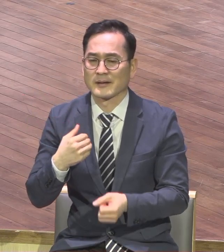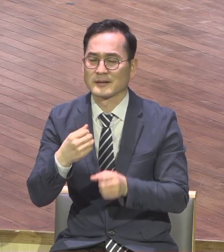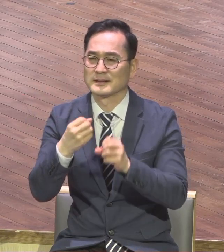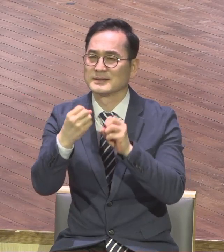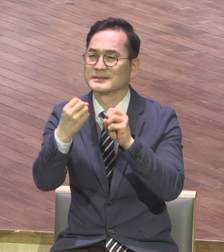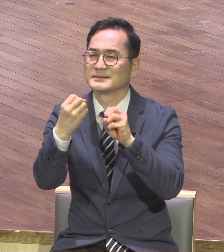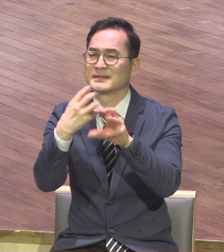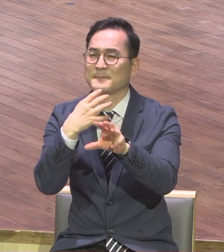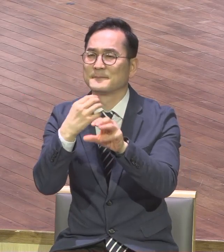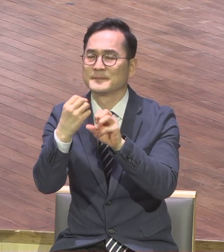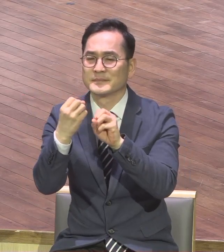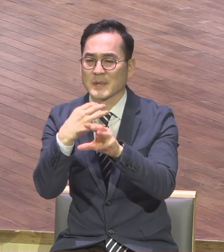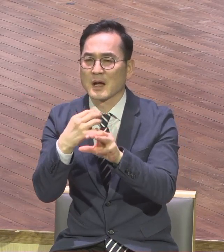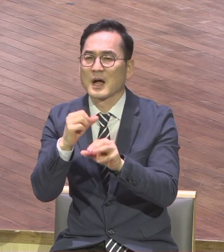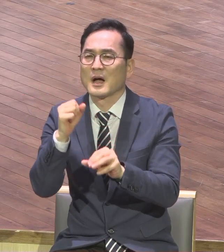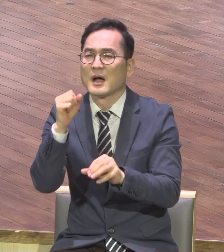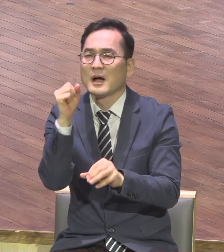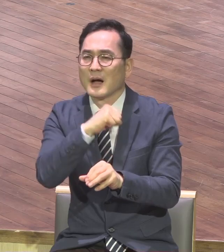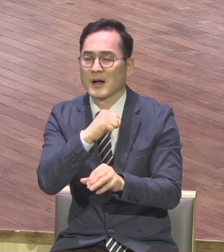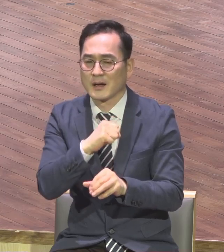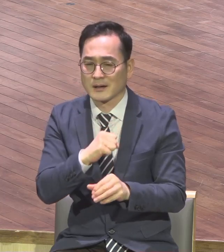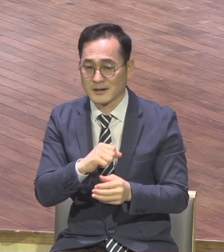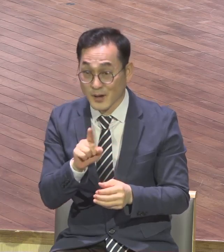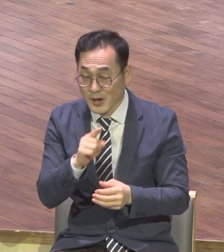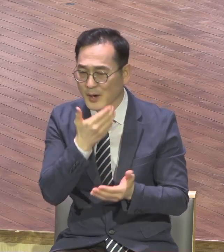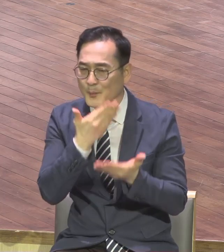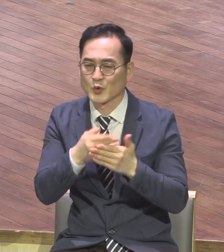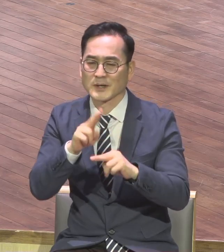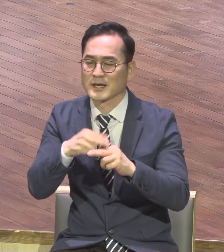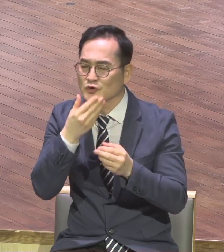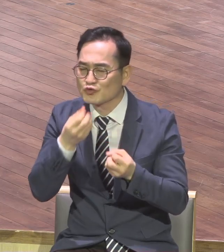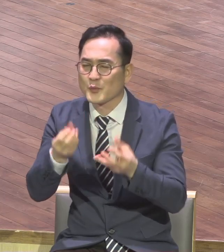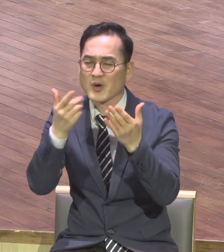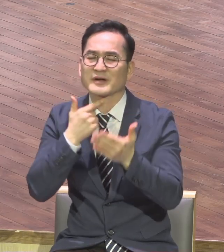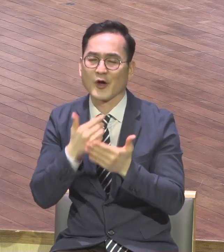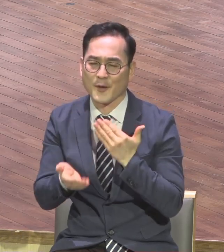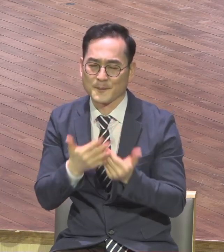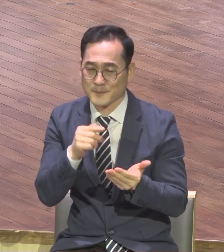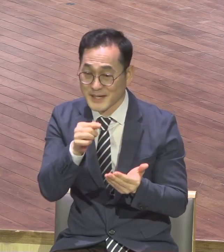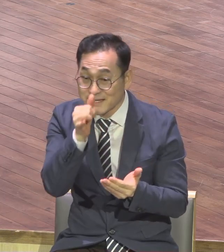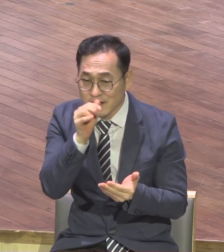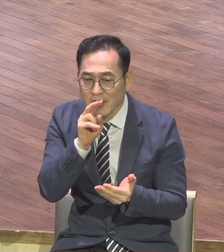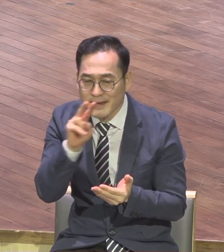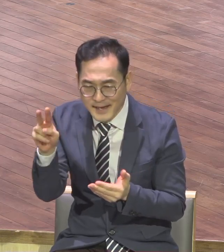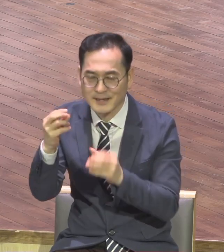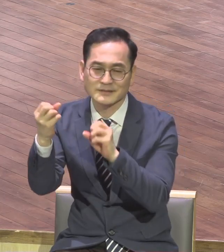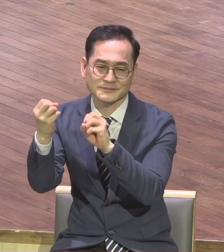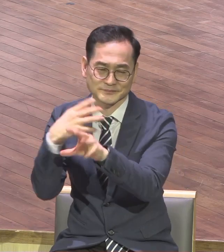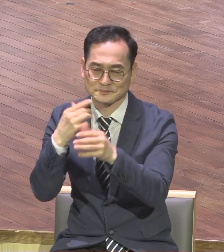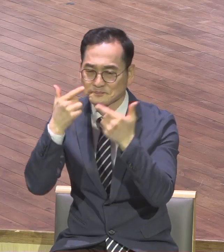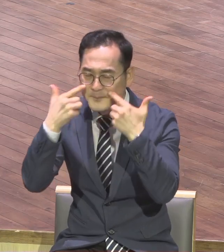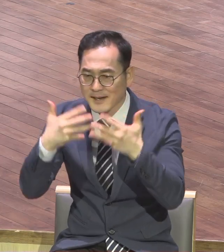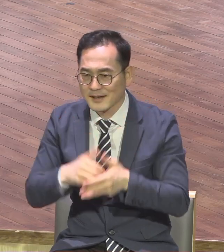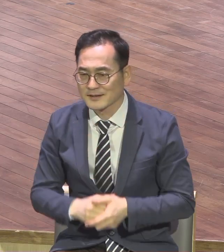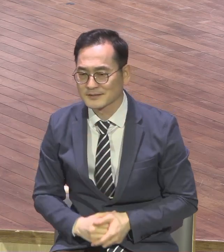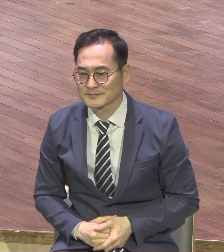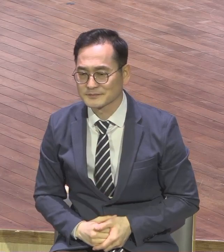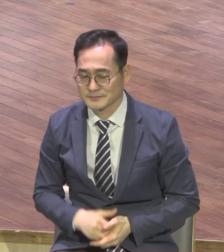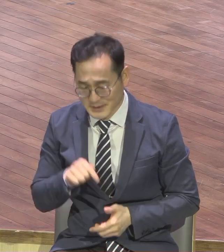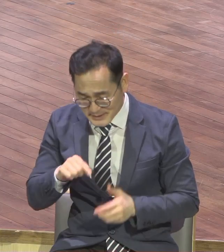정말로 보호자의 축복을 누리는 기도가 중요합니다 하나님이요 내가 이 세상에 살지만 하나님